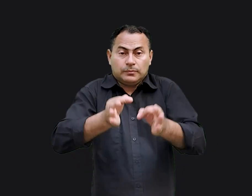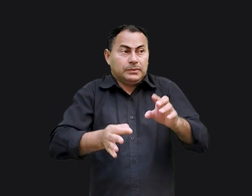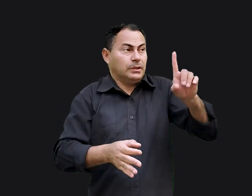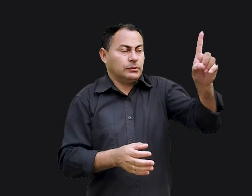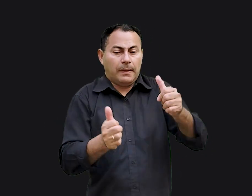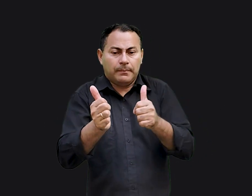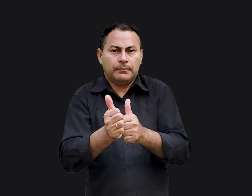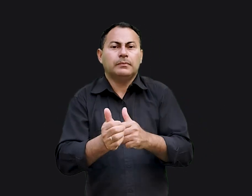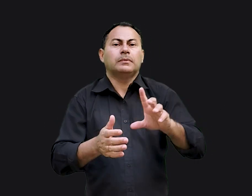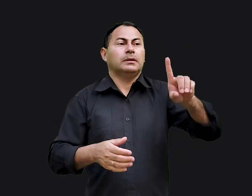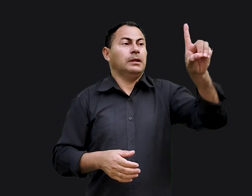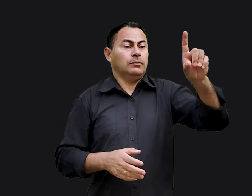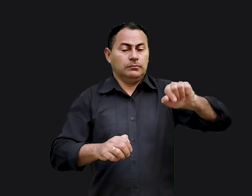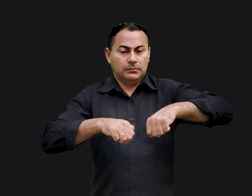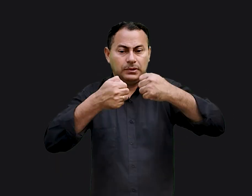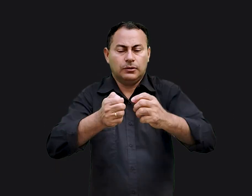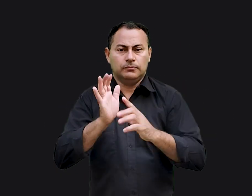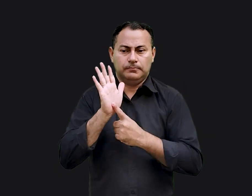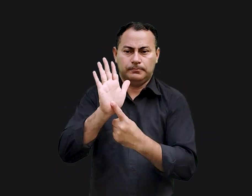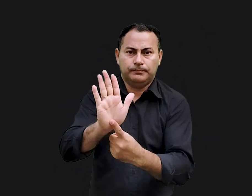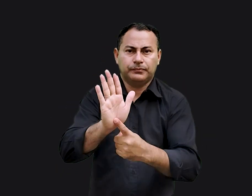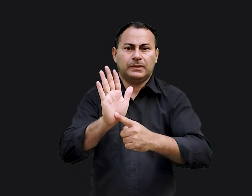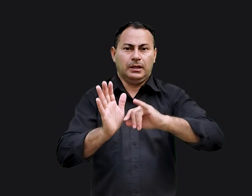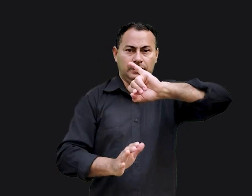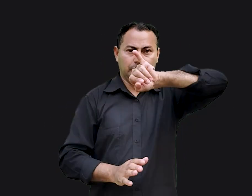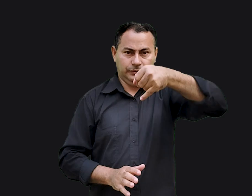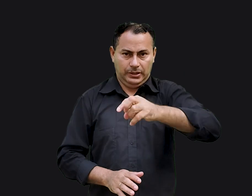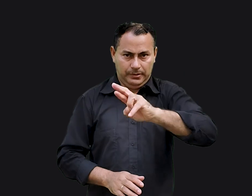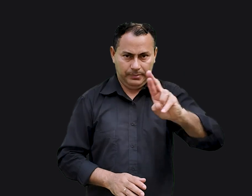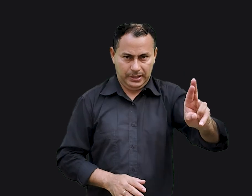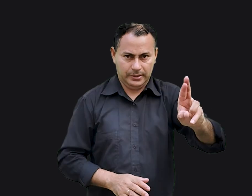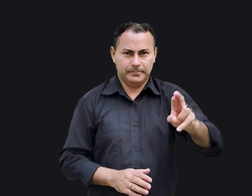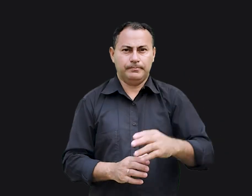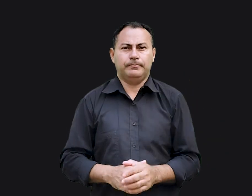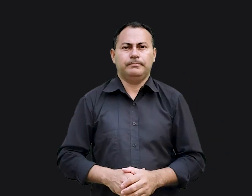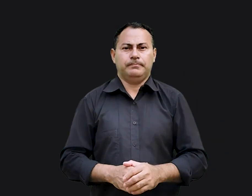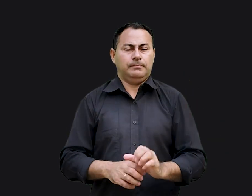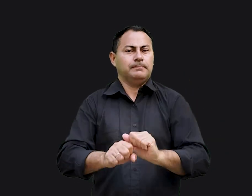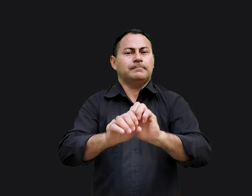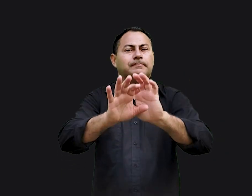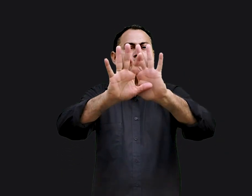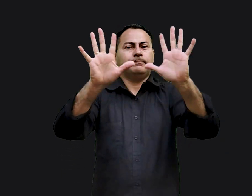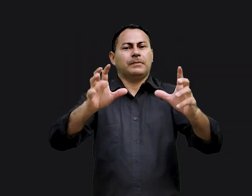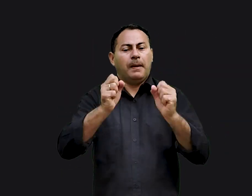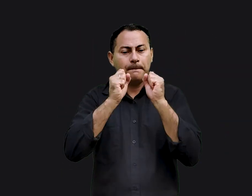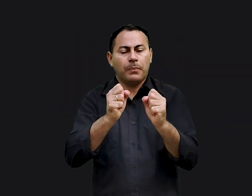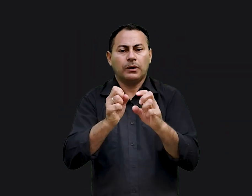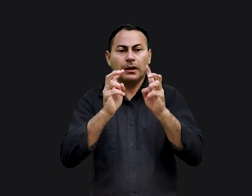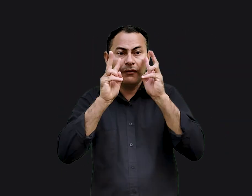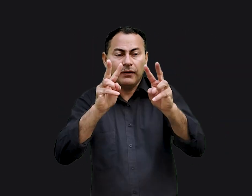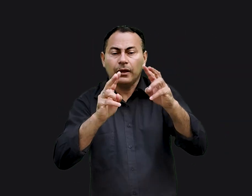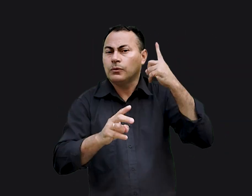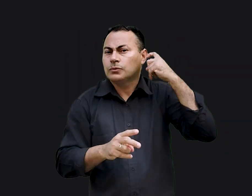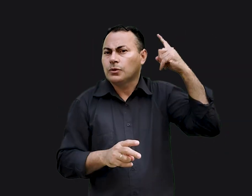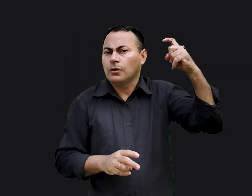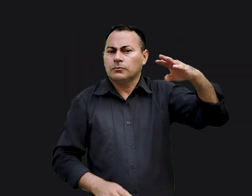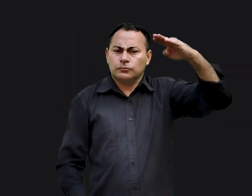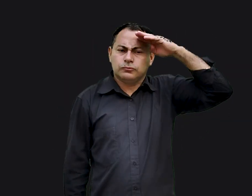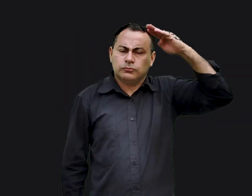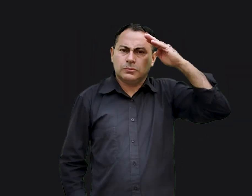se aproximando. Quando Deus deu essa revelação para Jeremias, ela foi tão clara que ele pôde até ouvir o som do